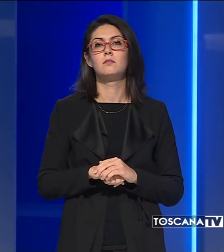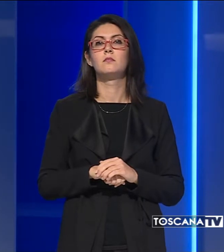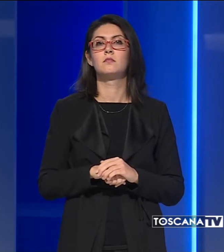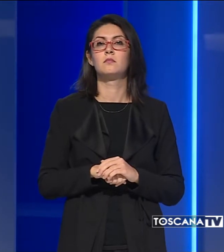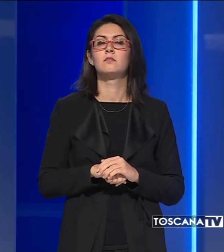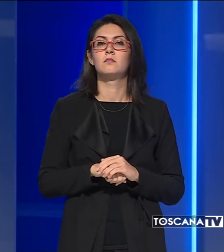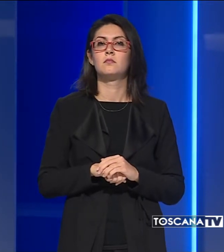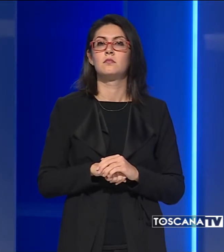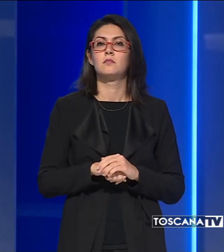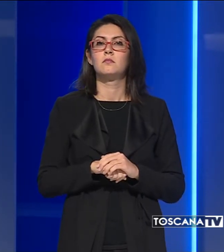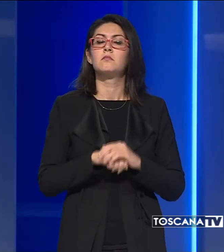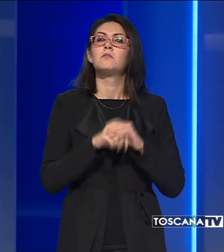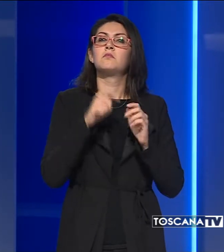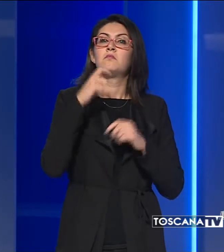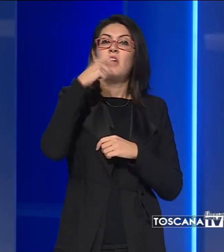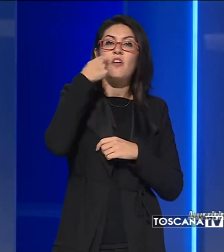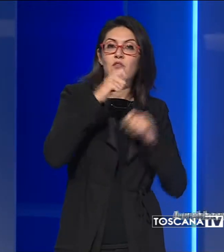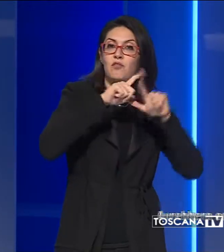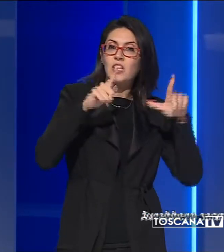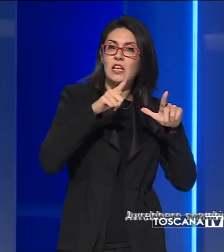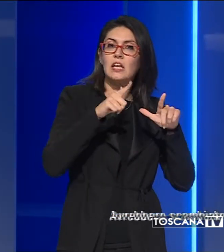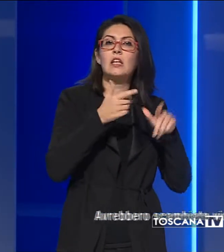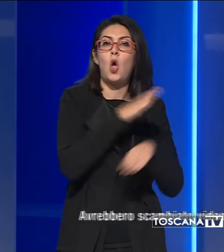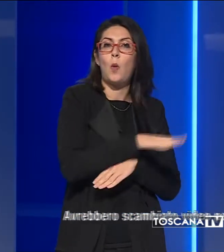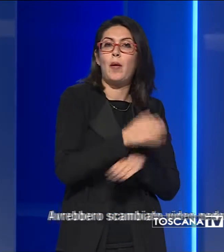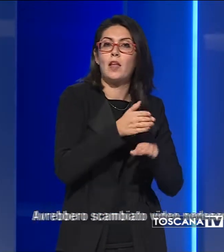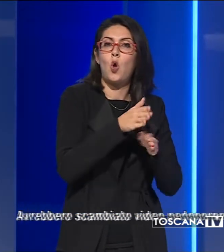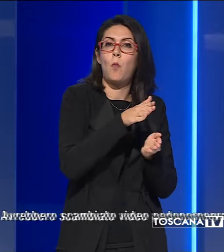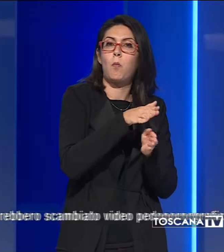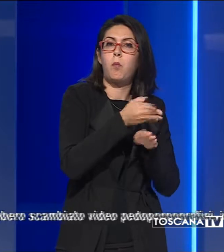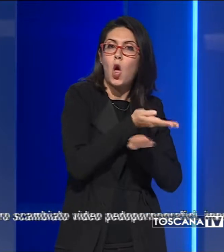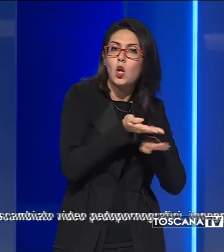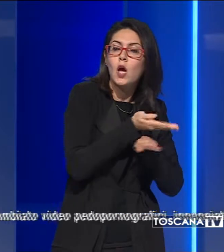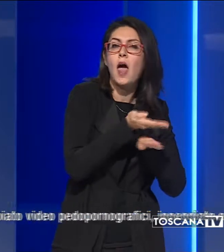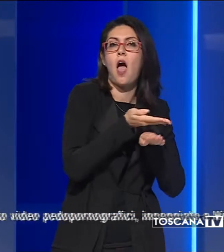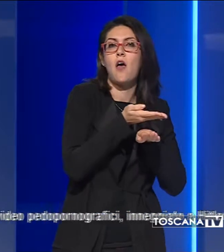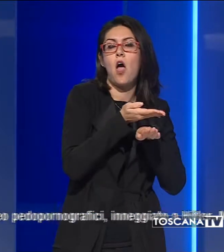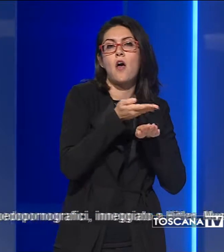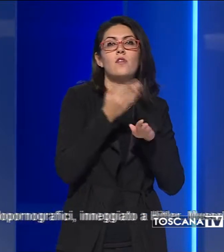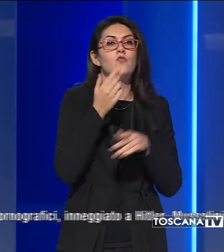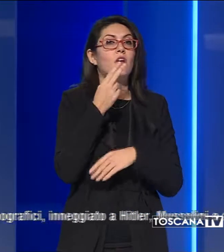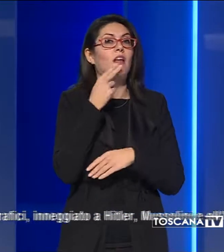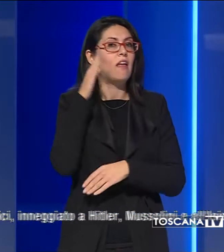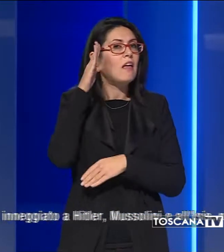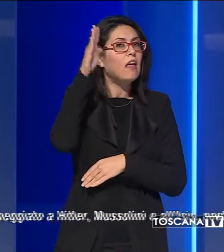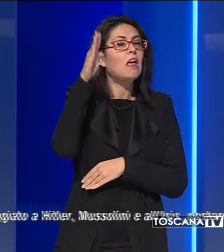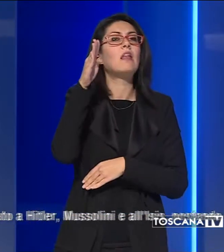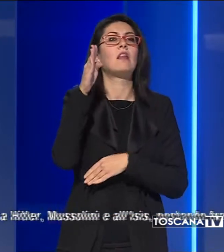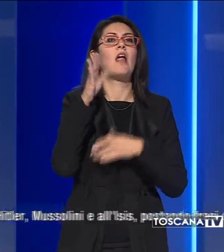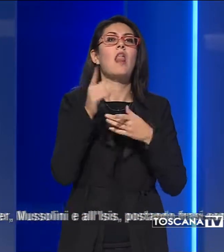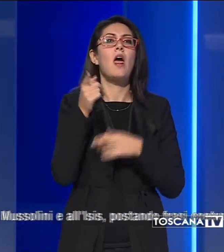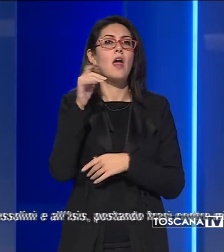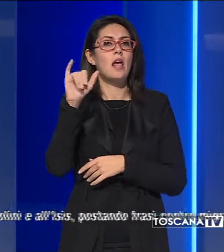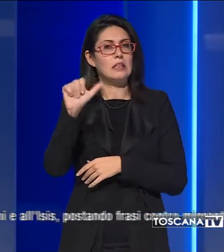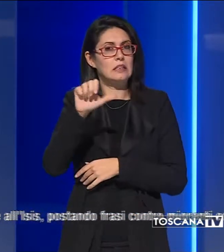Avrebbero scambiato video pedopornografici inneggiato a Hitler, Mussolini e all